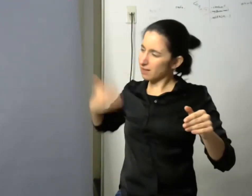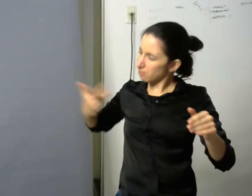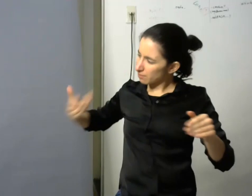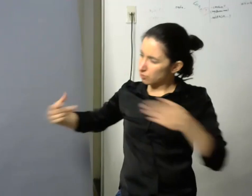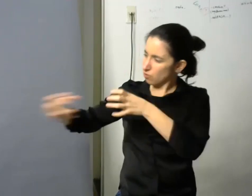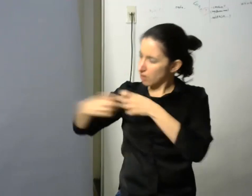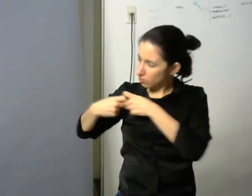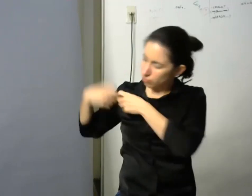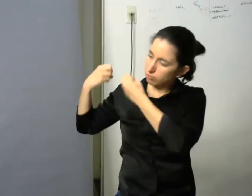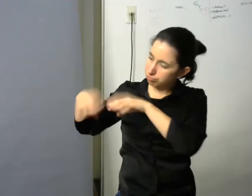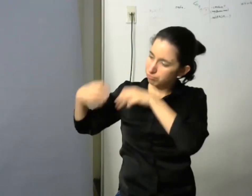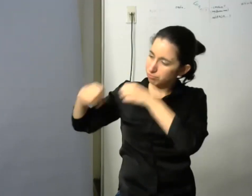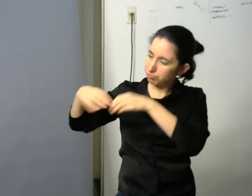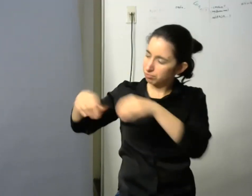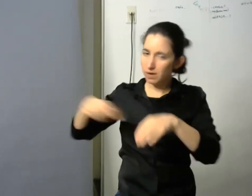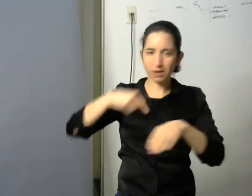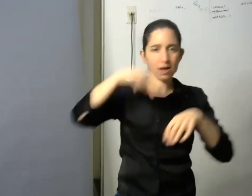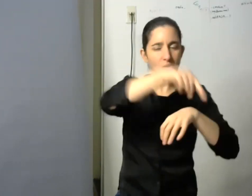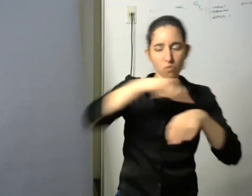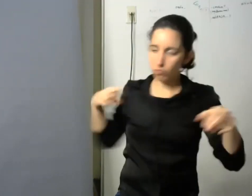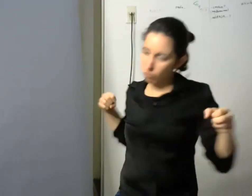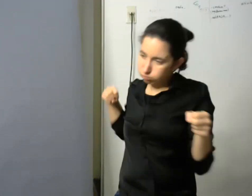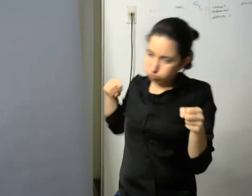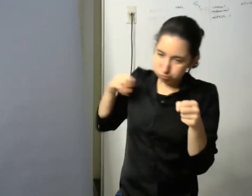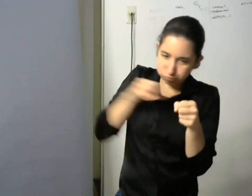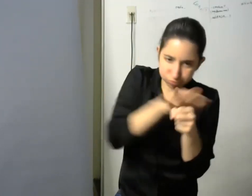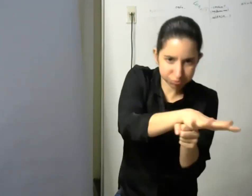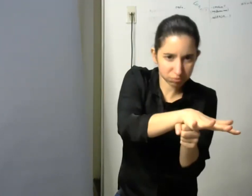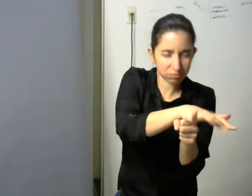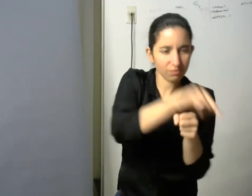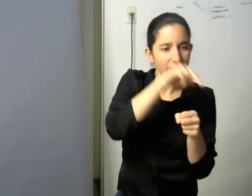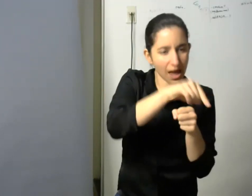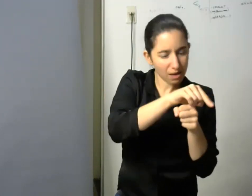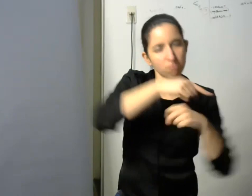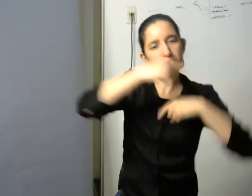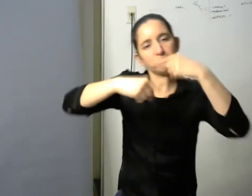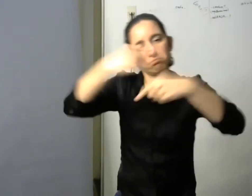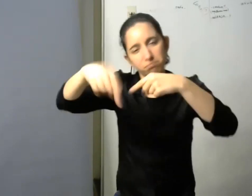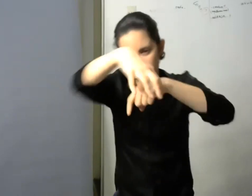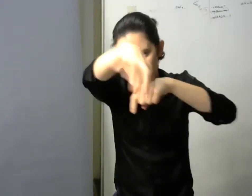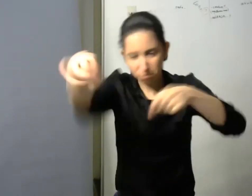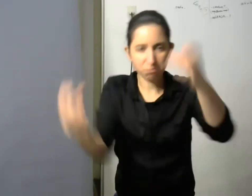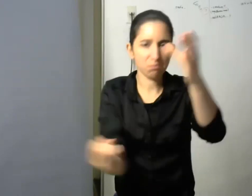y que a la vez reformulamos y continuamos y vendrán otros también a seguir haciéndolo lo hacemos